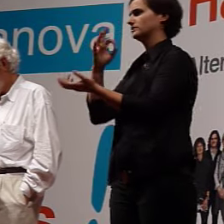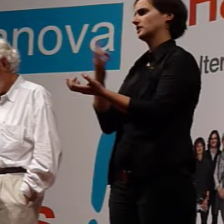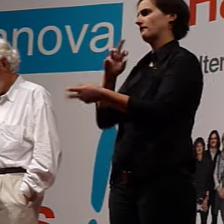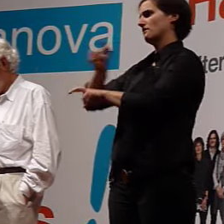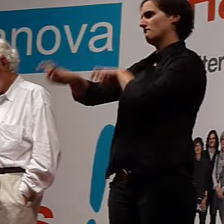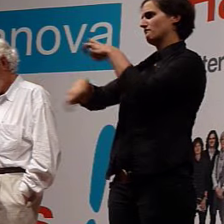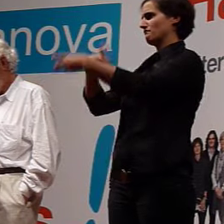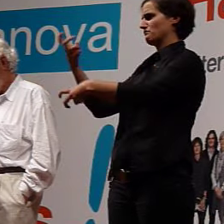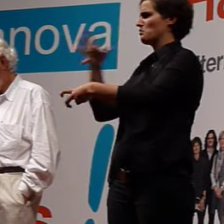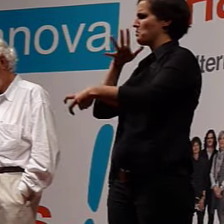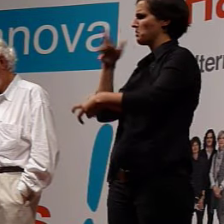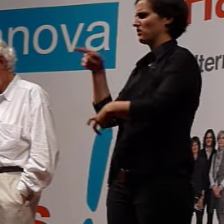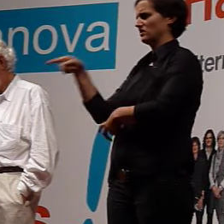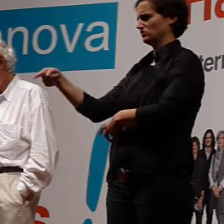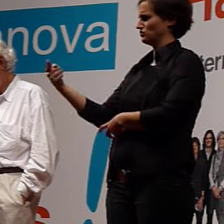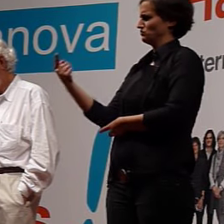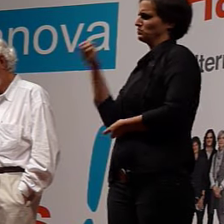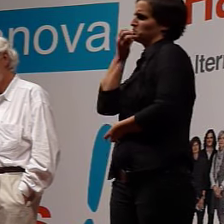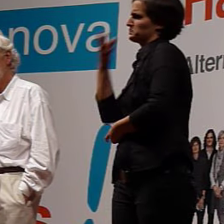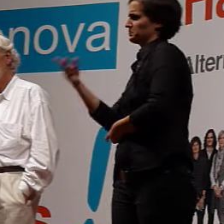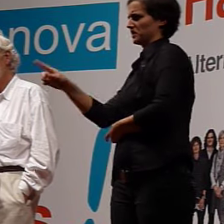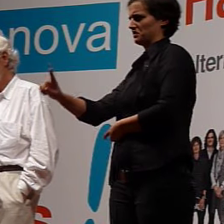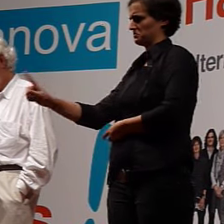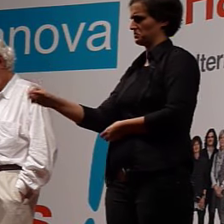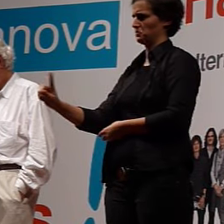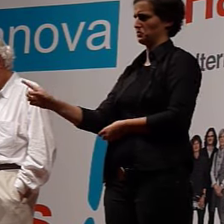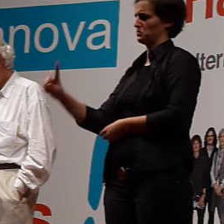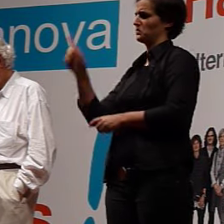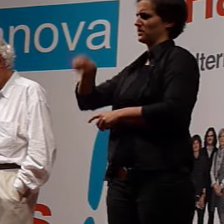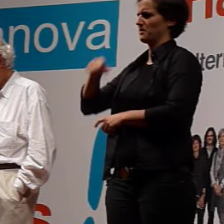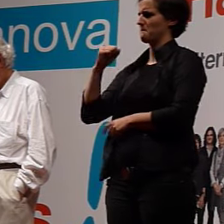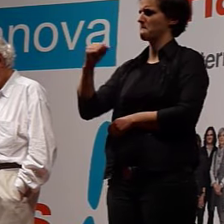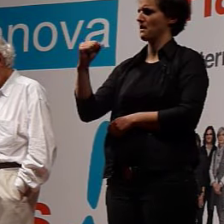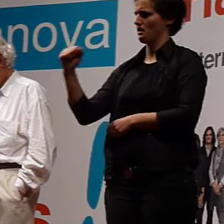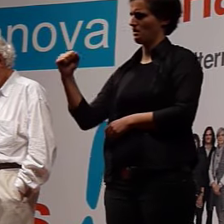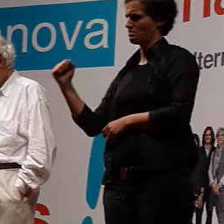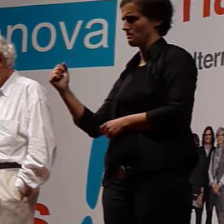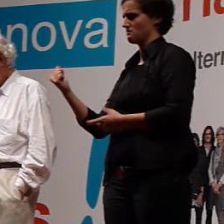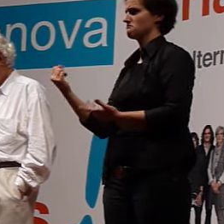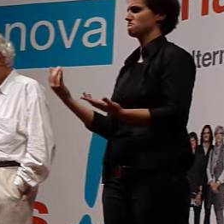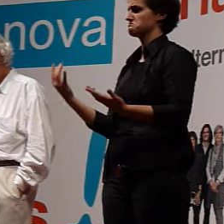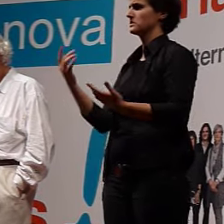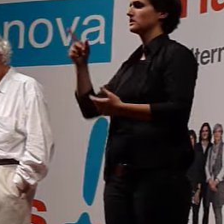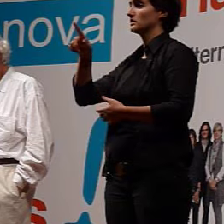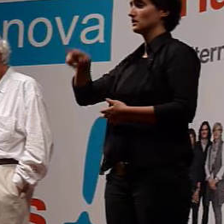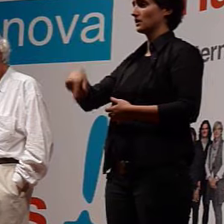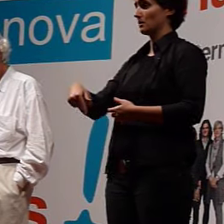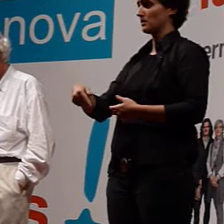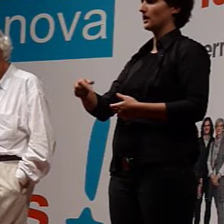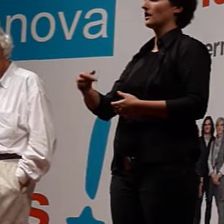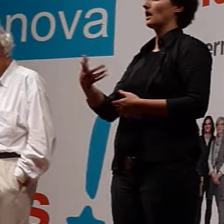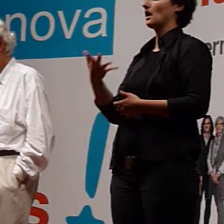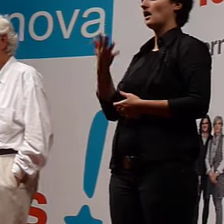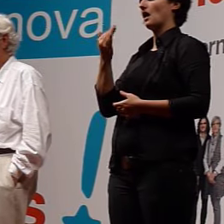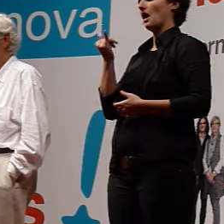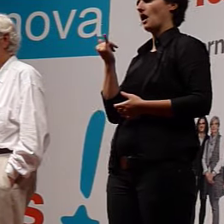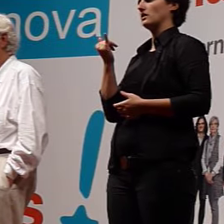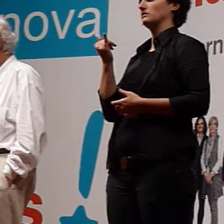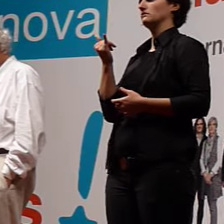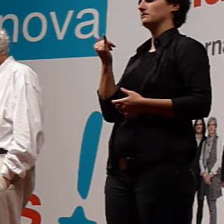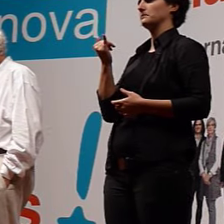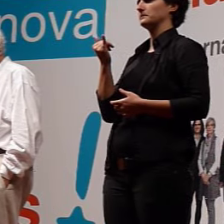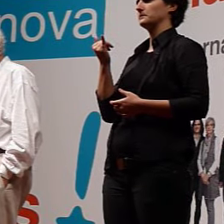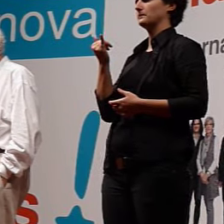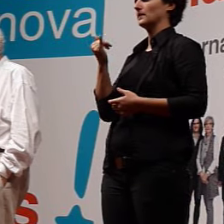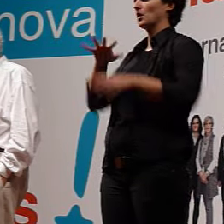unicida que leva a caminho a toda a biosfera e para a mesma coexistencia do propio